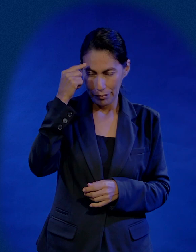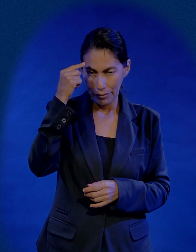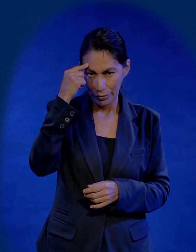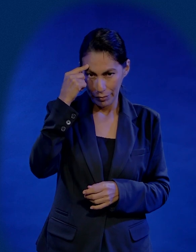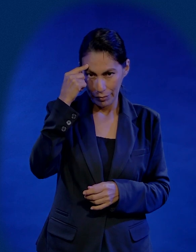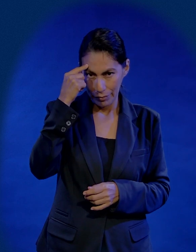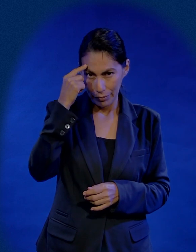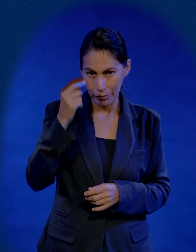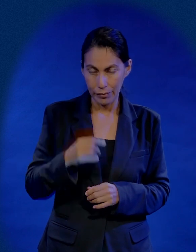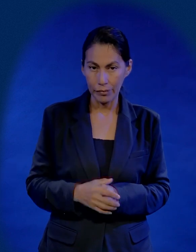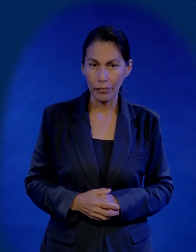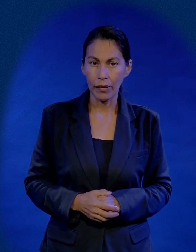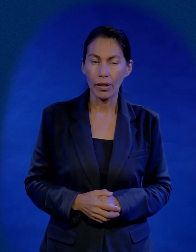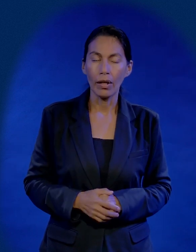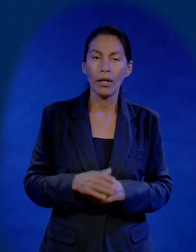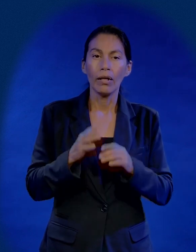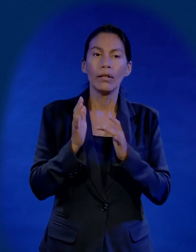la mente y Jesús empieza y dice